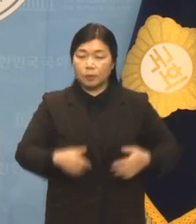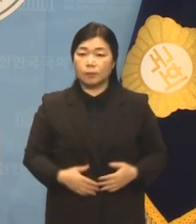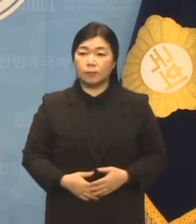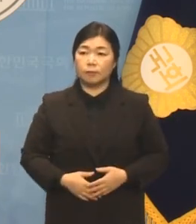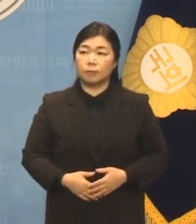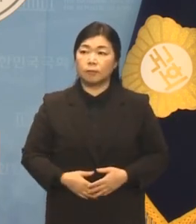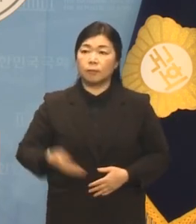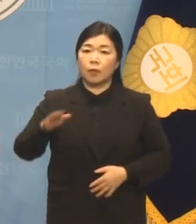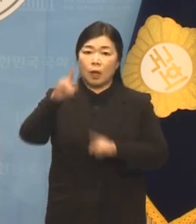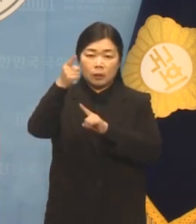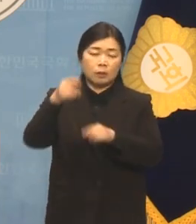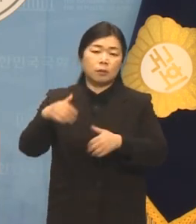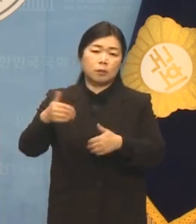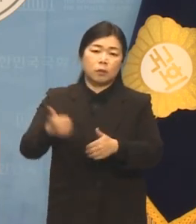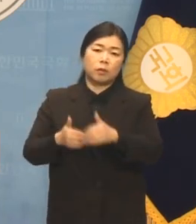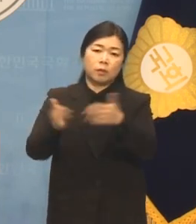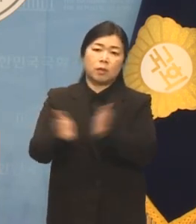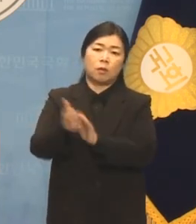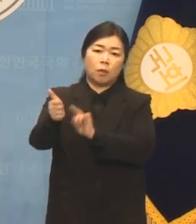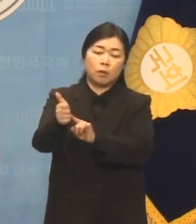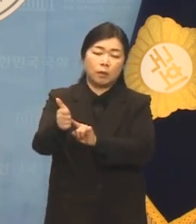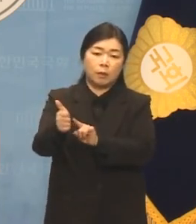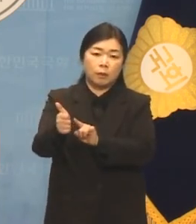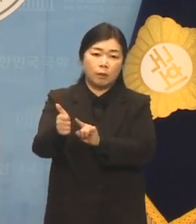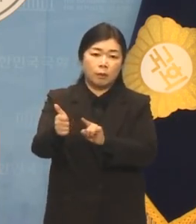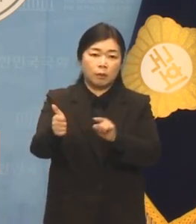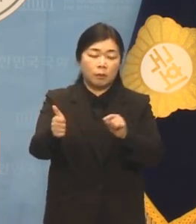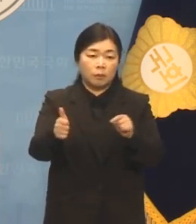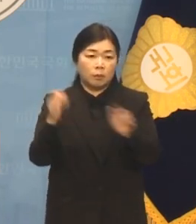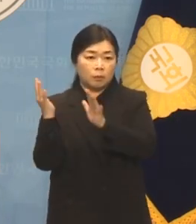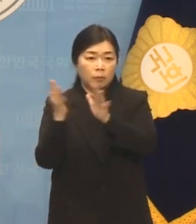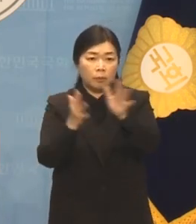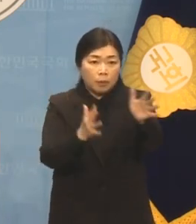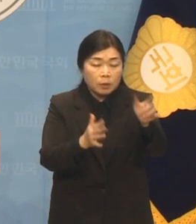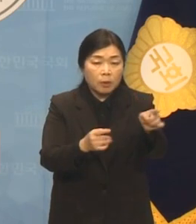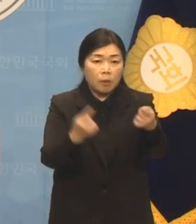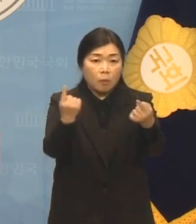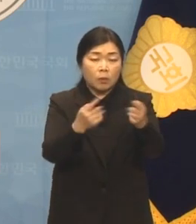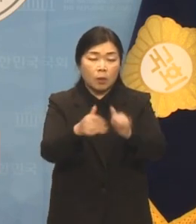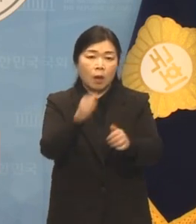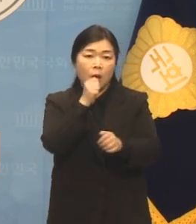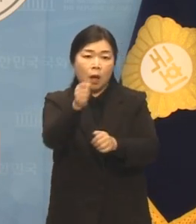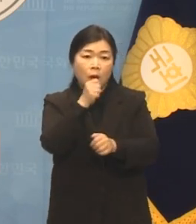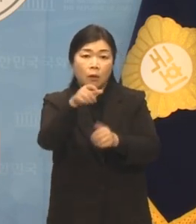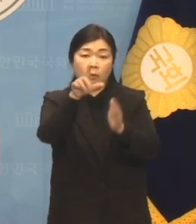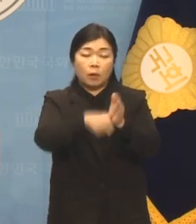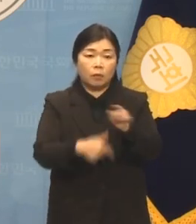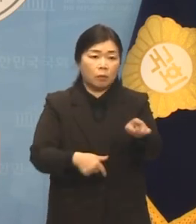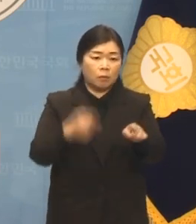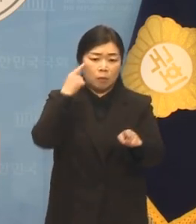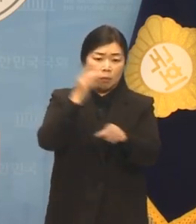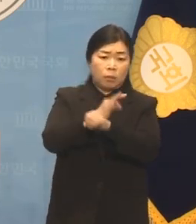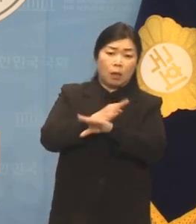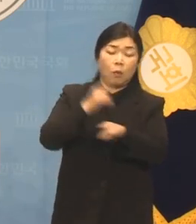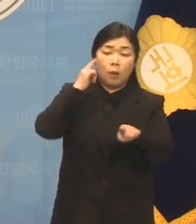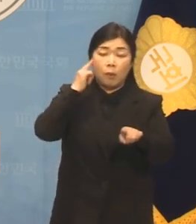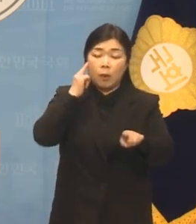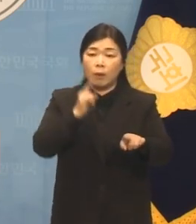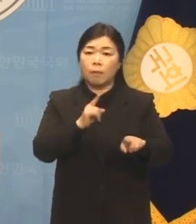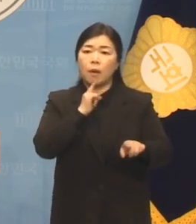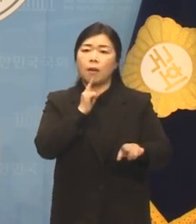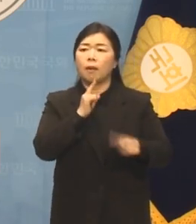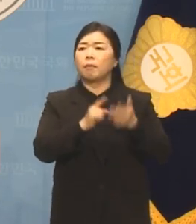그런데도 이종섭 전 장관은 탑승구에서 기다리던 언론을 향해 왜 이렇게까지 해야 되라는 황당한 답변을 남겼습니다.